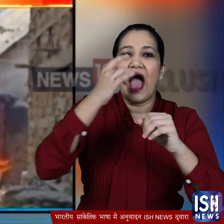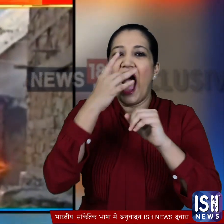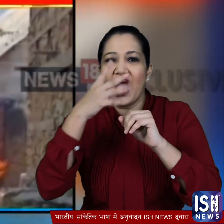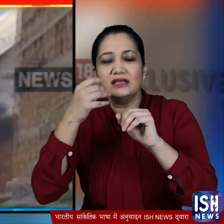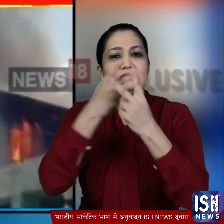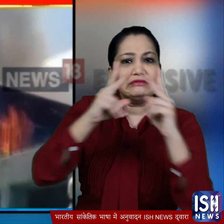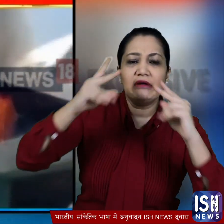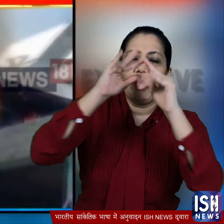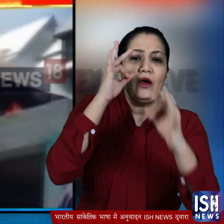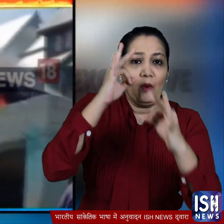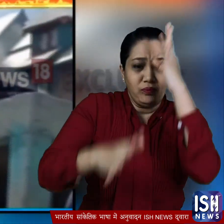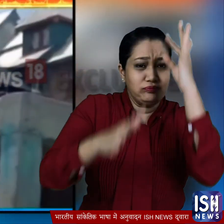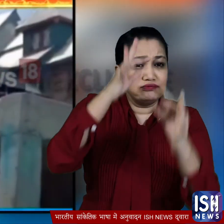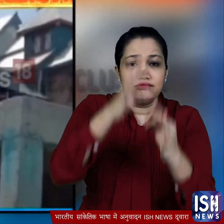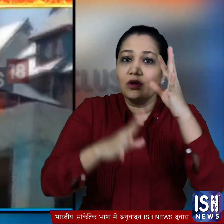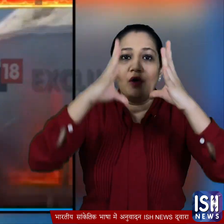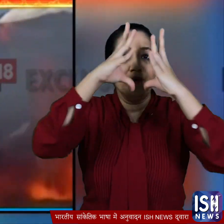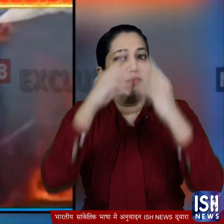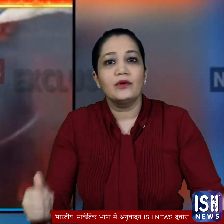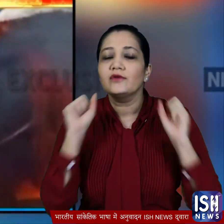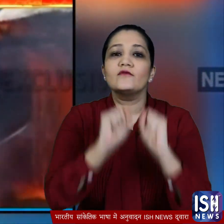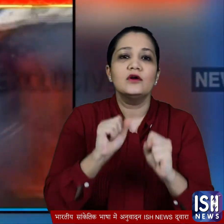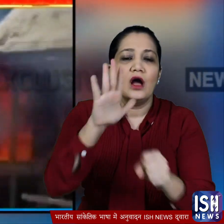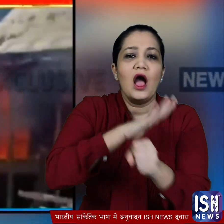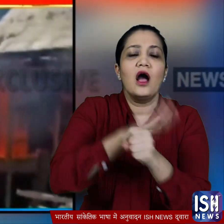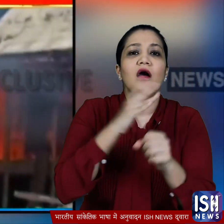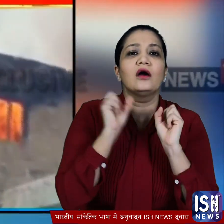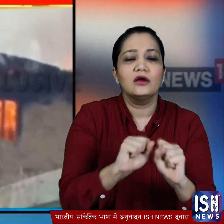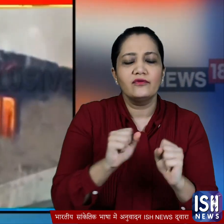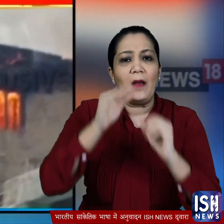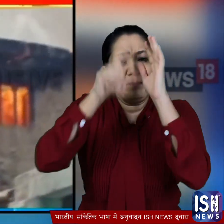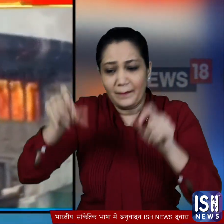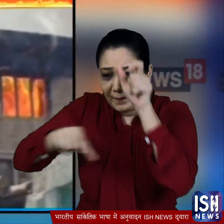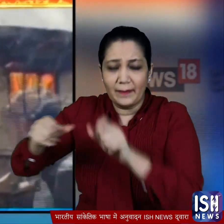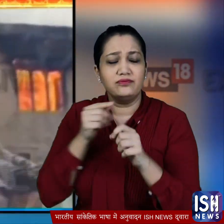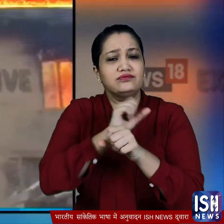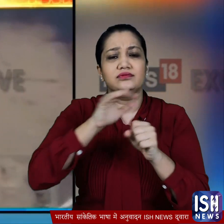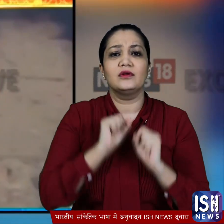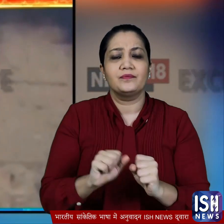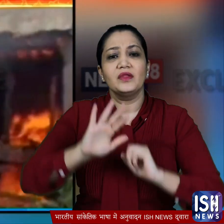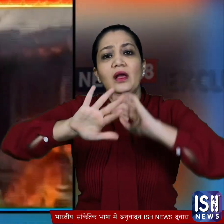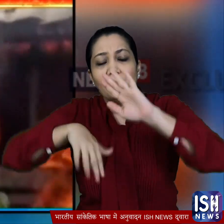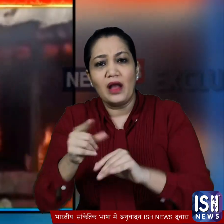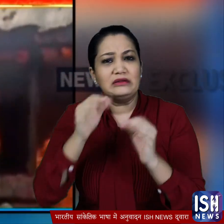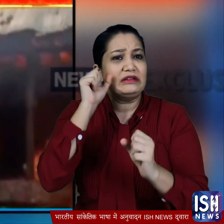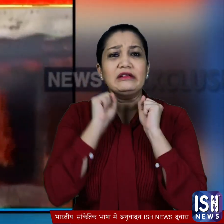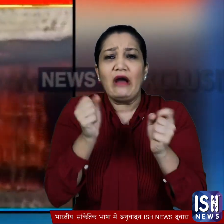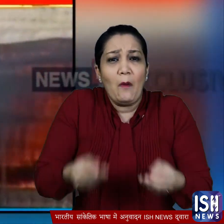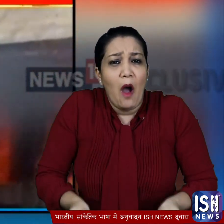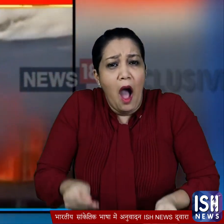इनकी मदद से बने थे इसलिए एक बार जो उनमें आग बढ़की तो फिर आसपास के लोगों के लिए उसे बुझाना मुझकिल हो गया बताया गया कि जब हालात ज्यादा